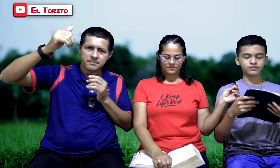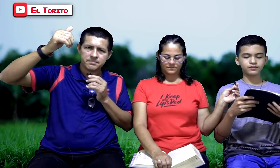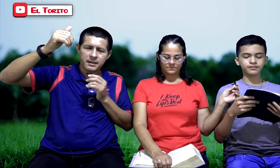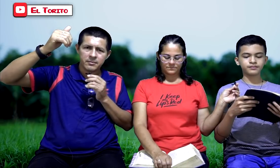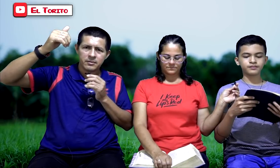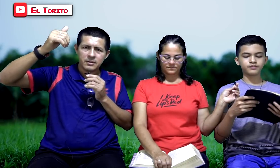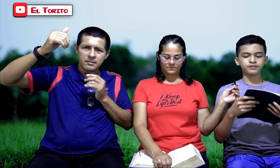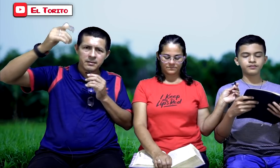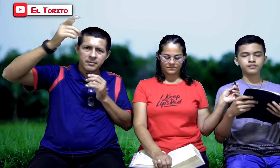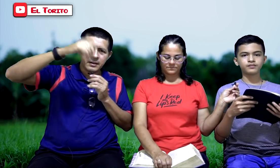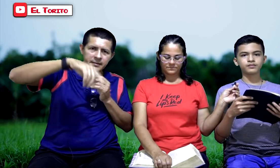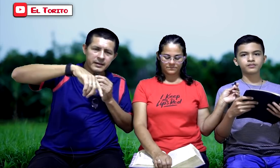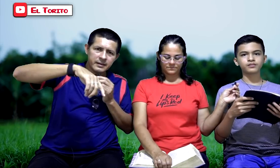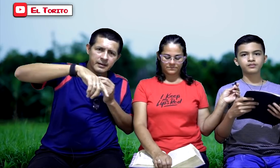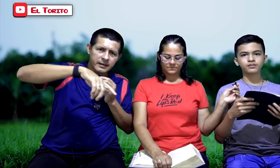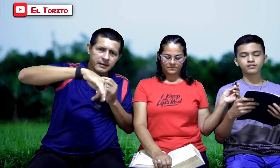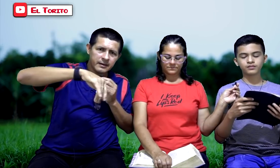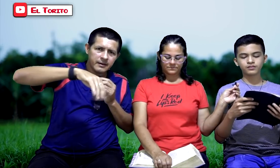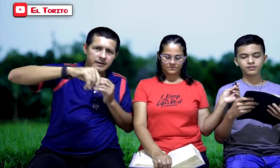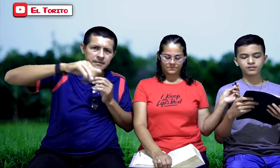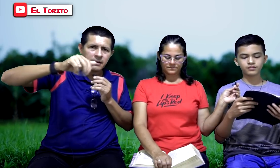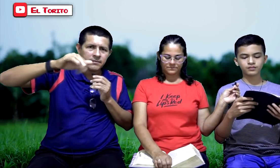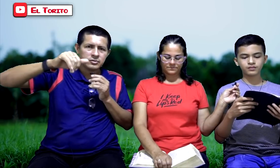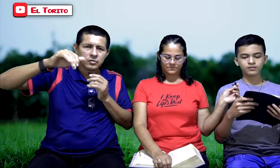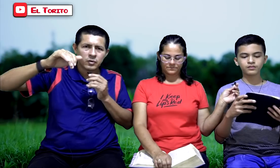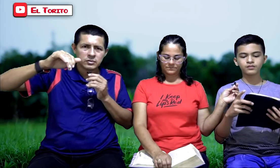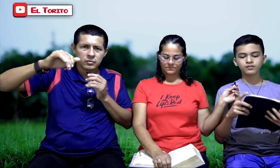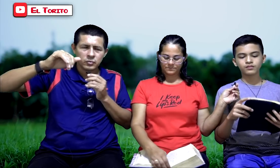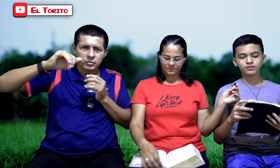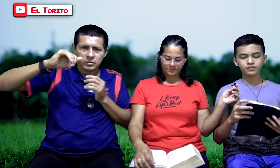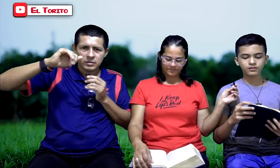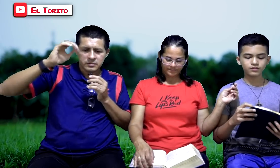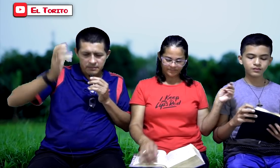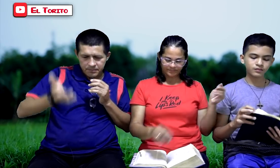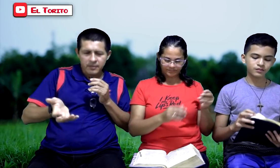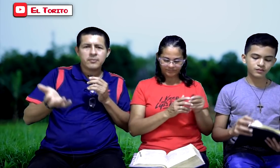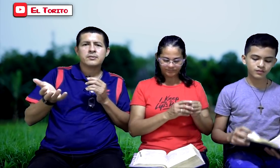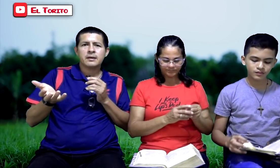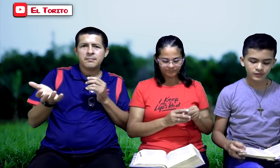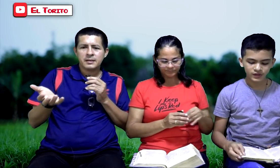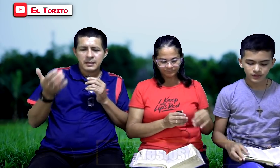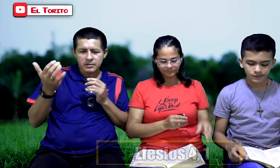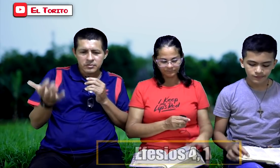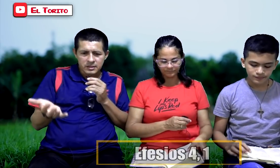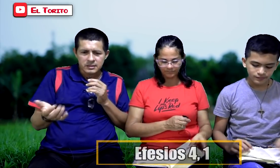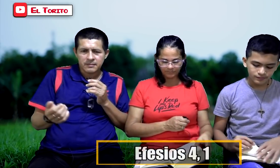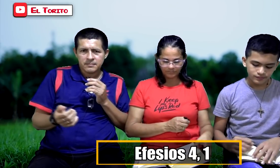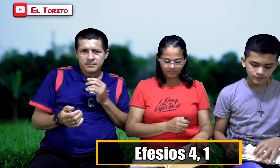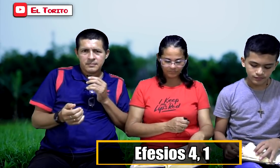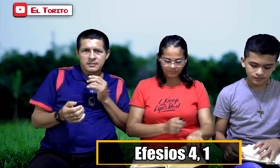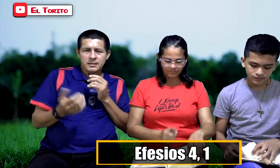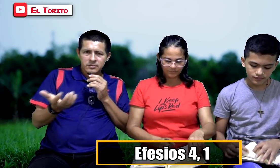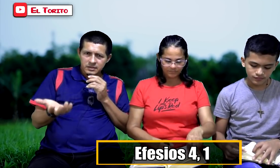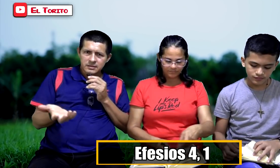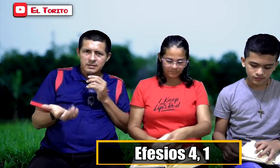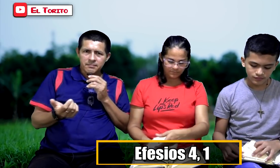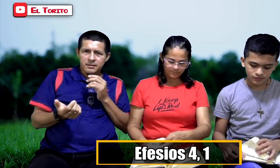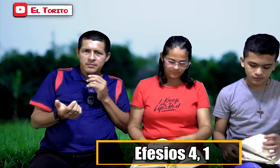Pablo. Vamos a ver Efesios 4.1. San Pablo también. ¿Qué nos dice? ¿Qué nos dice San Pablo?